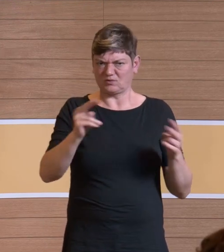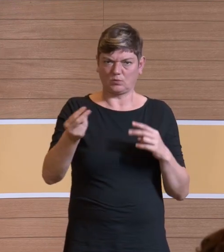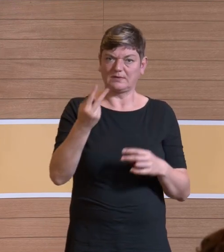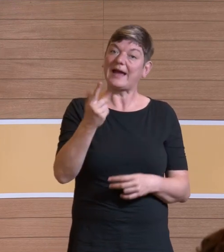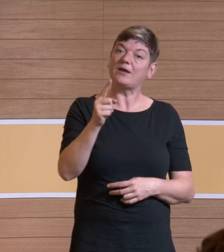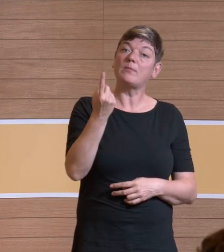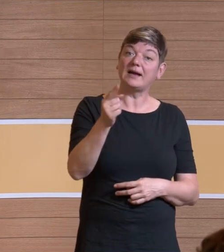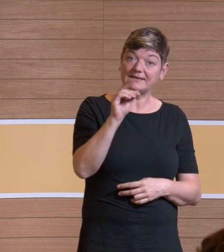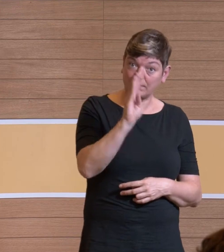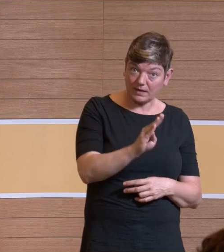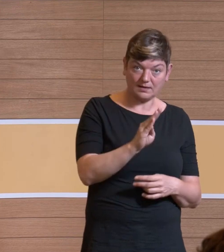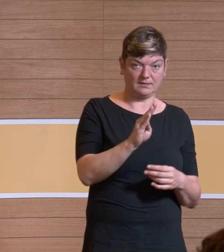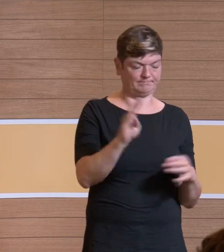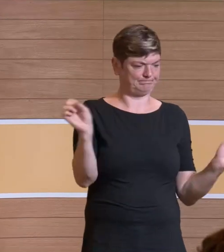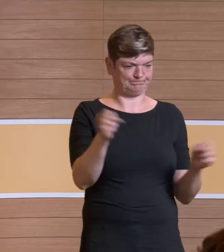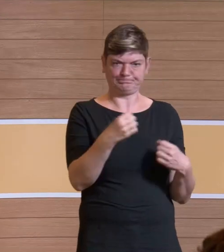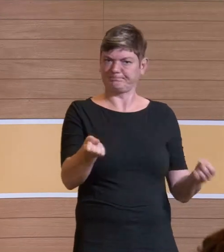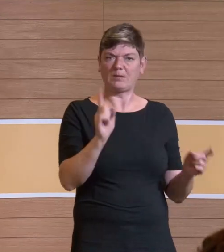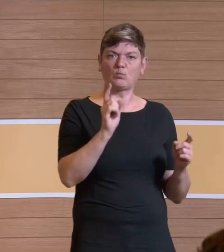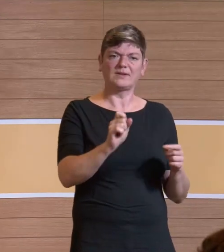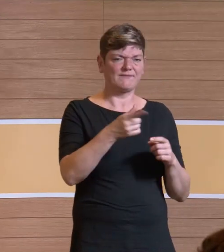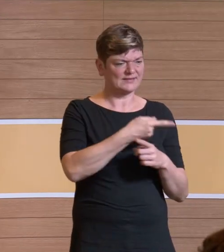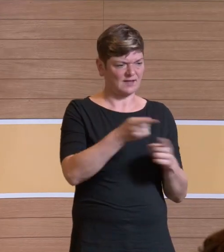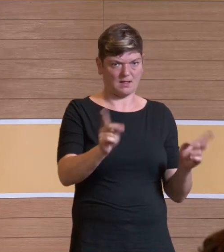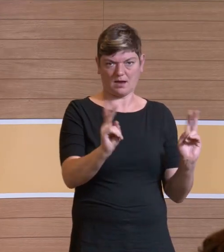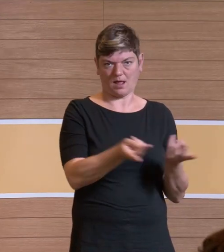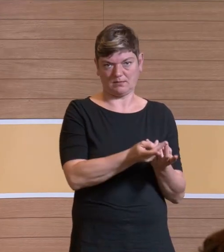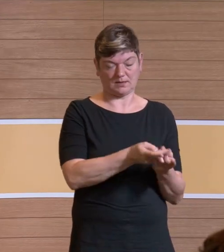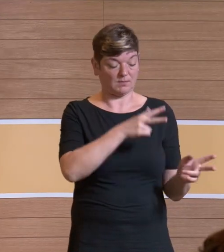haben. Die müssten eigentlich, jetzt nicht exakt gleich, aber nahezu gleich sein.